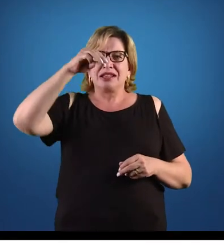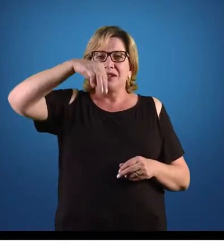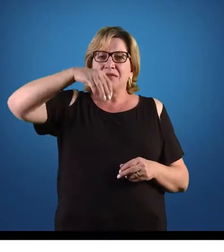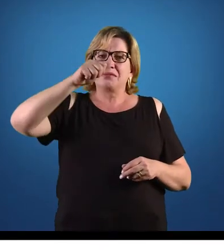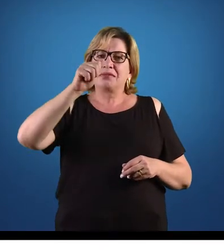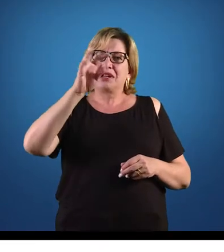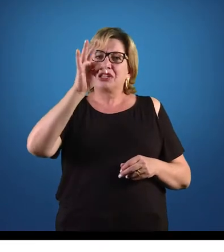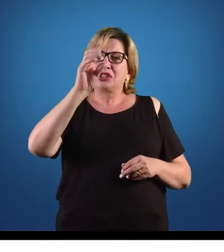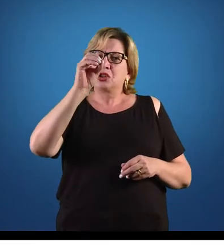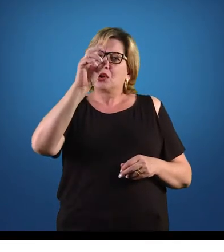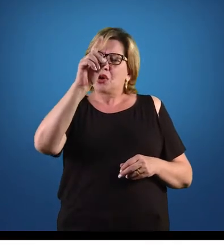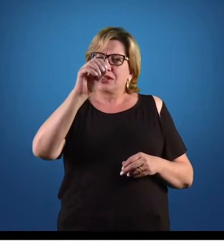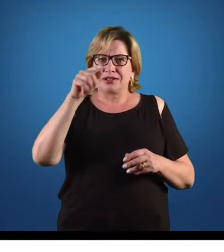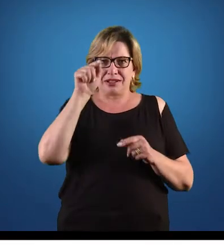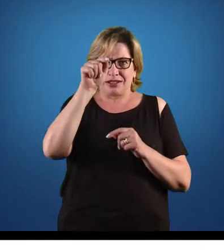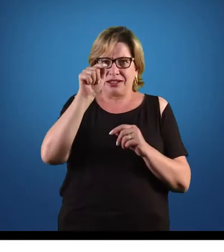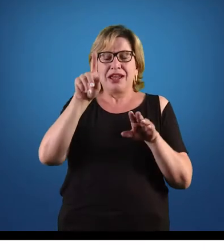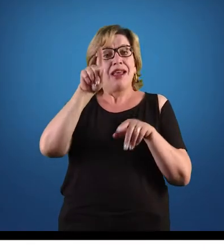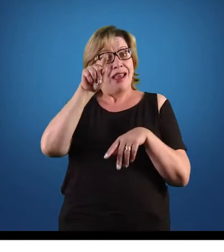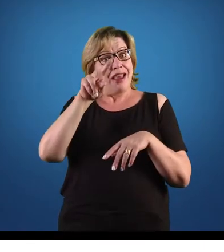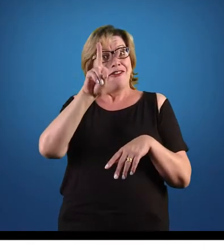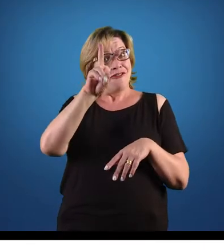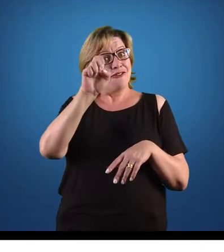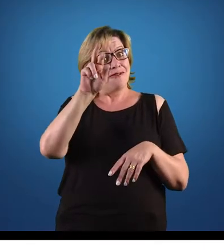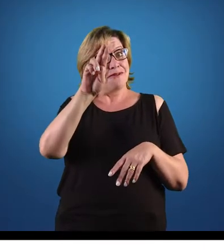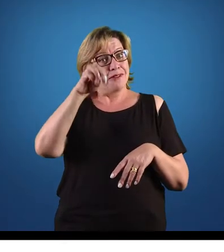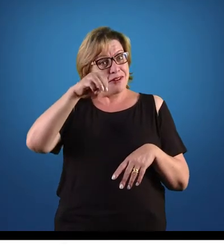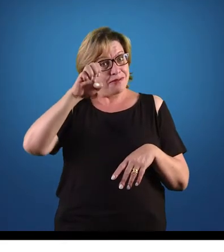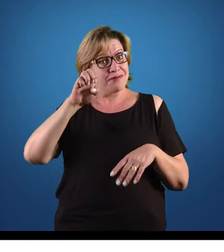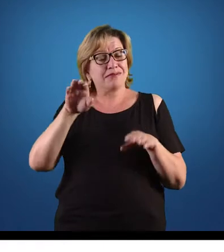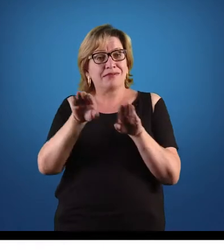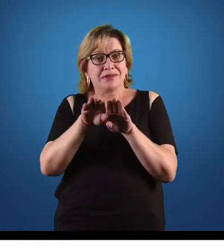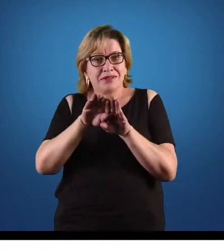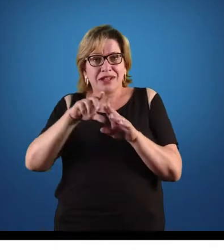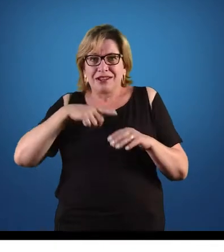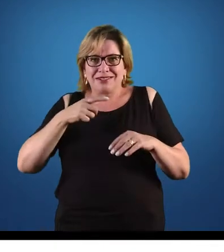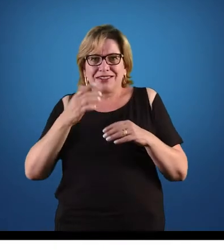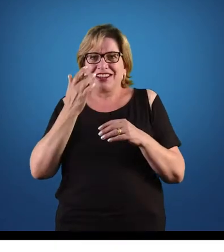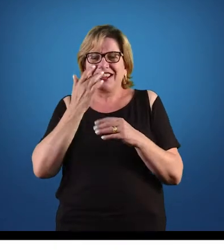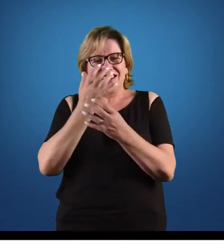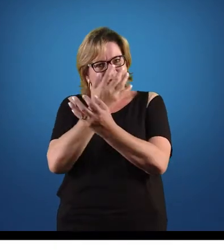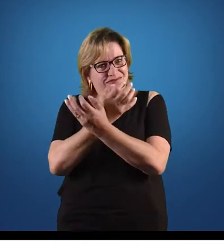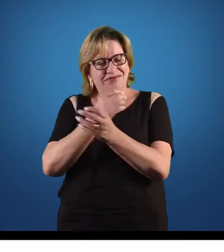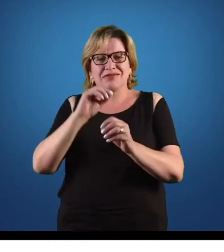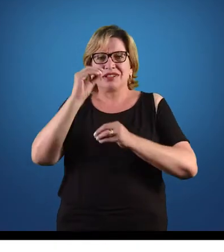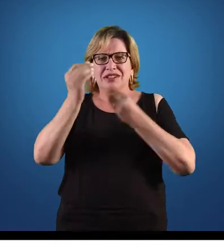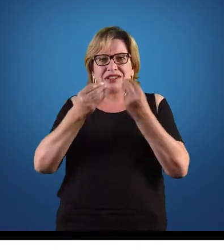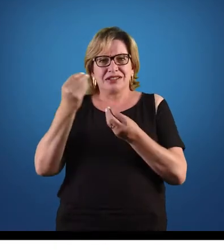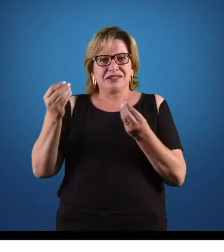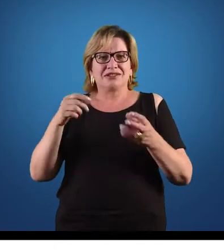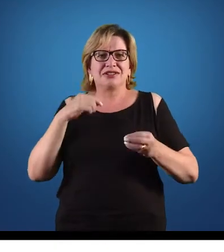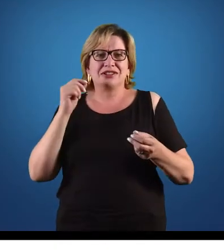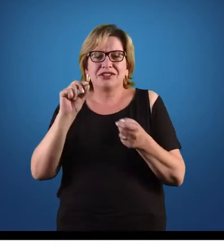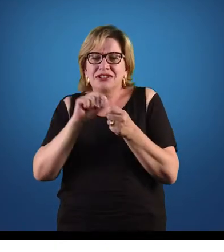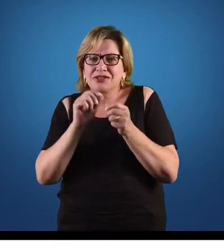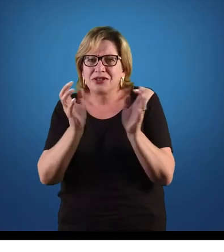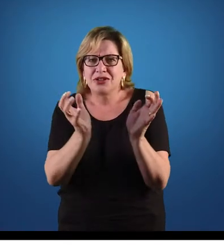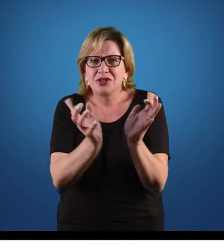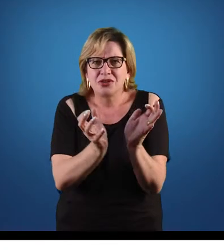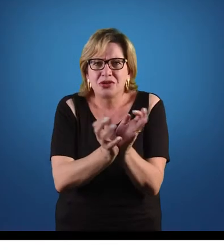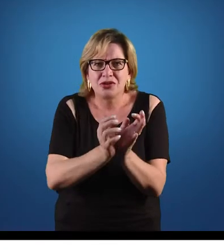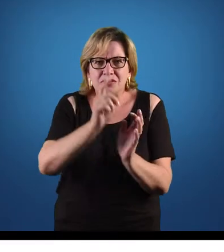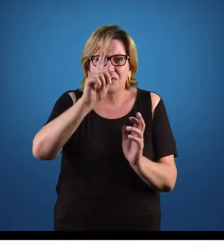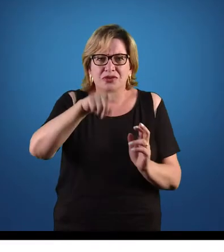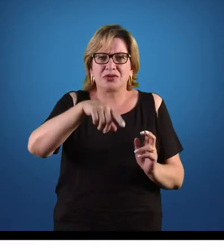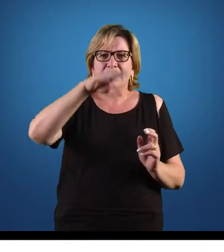organismos bilaterais, então ele é um verme também, não tem nenhum tipo de esqueleto e ele faz parte de um grupo chamado de